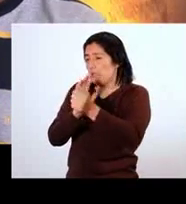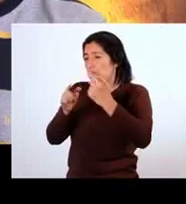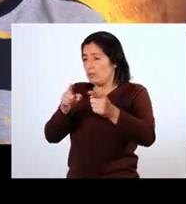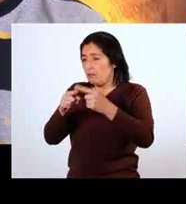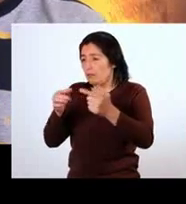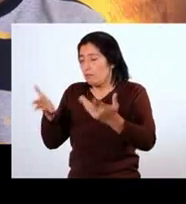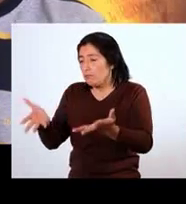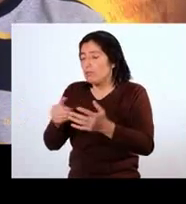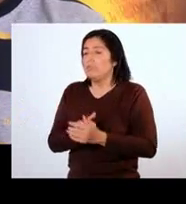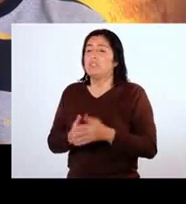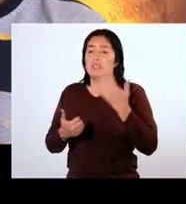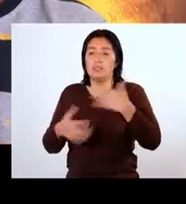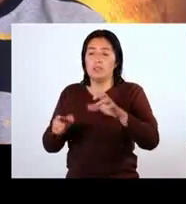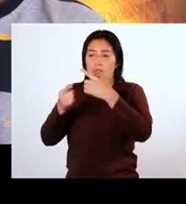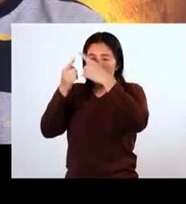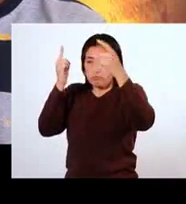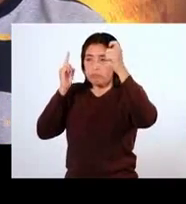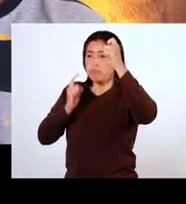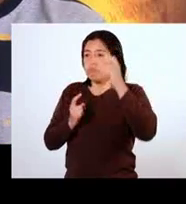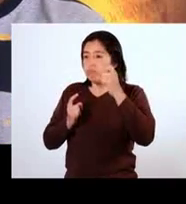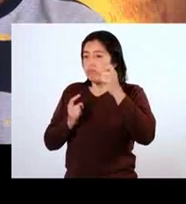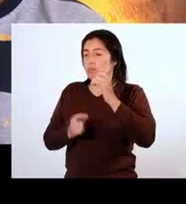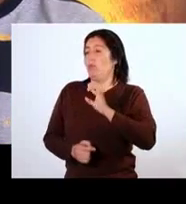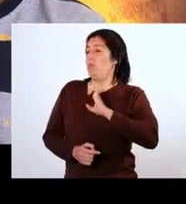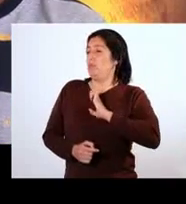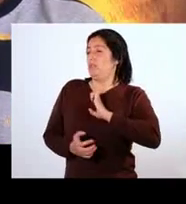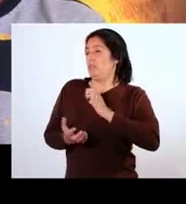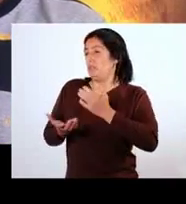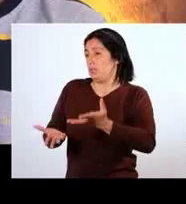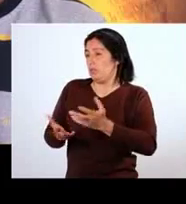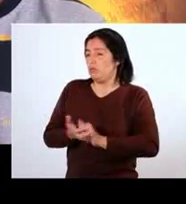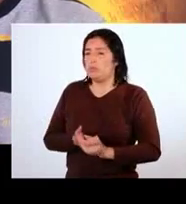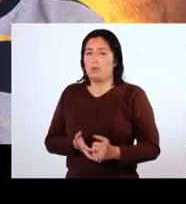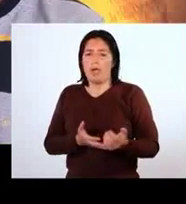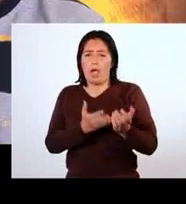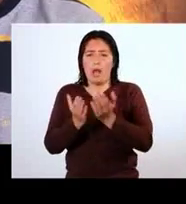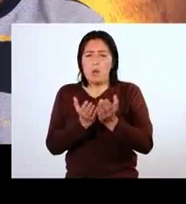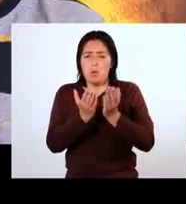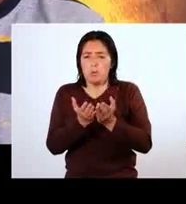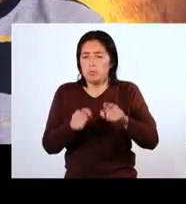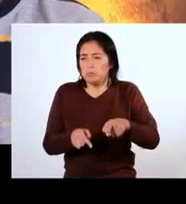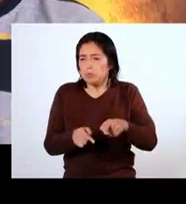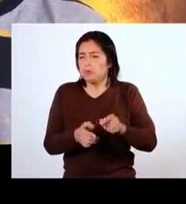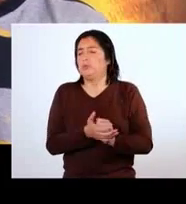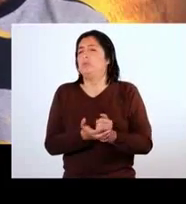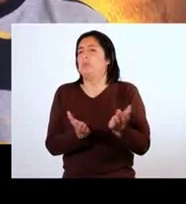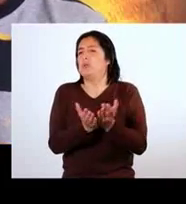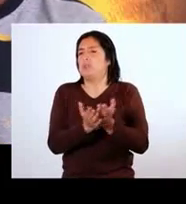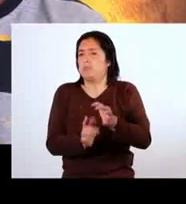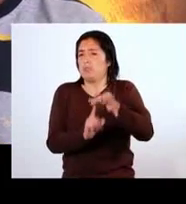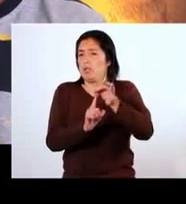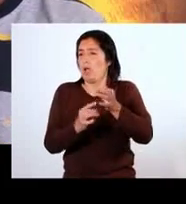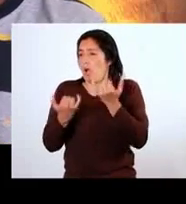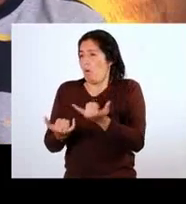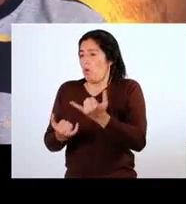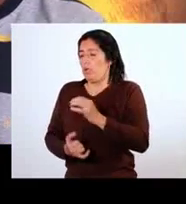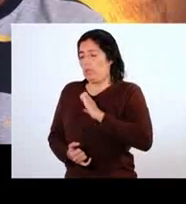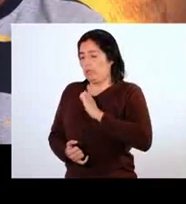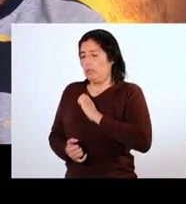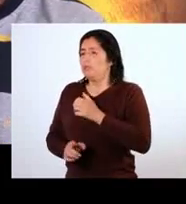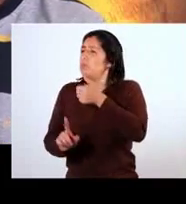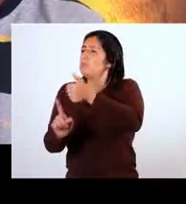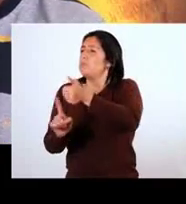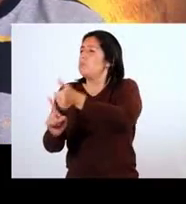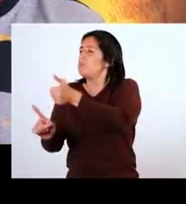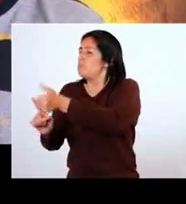se han graduado como entrenadores. Entonces, de ser chicos, alumnos de un colegio especial hoy día son entrenadores y nuestros propios chicos con habilidades